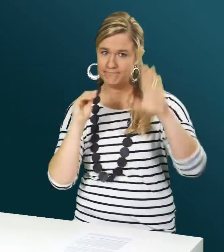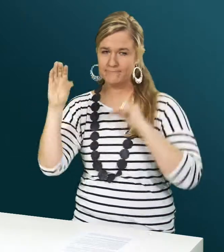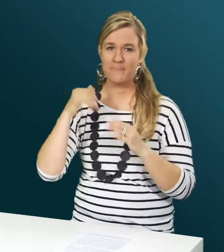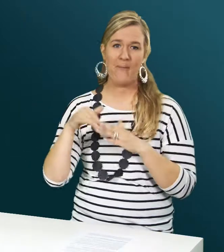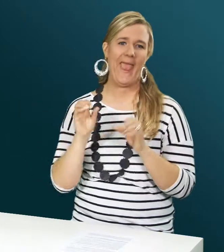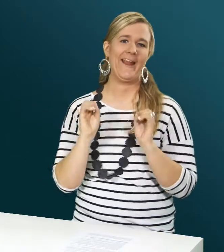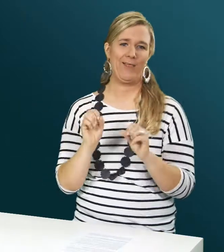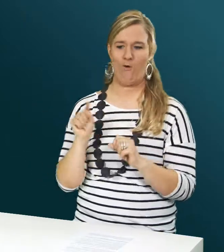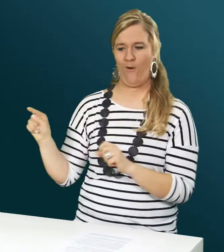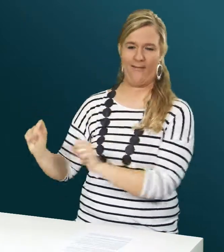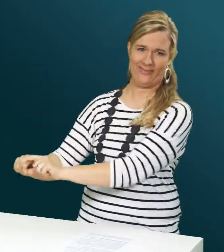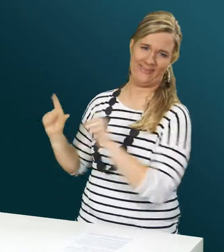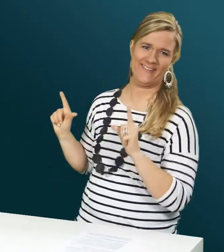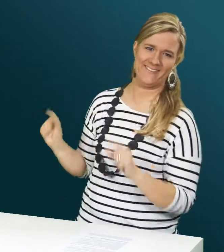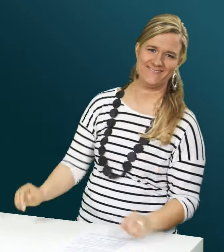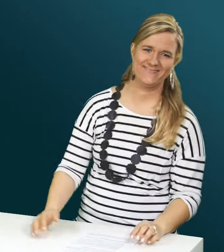Mehr Infos über den unten stehenden Link.